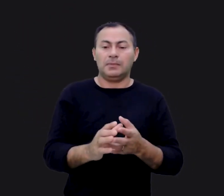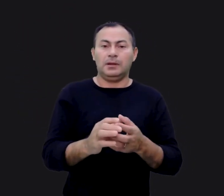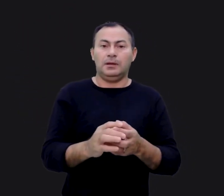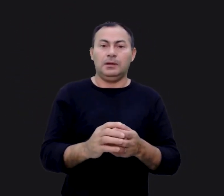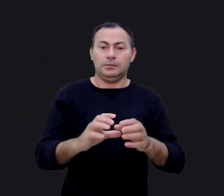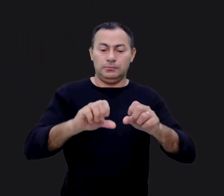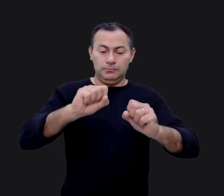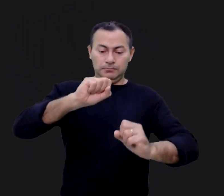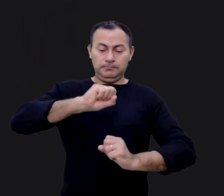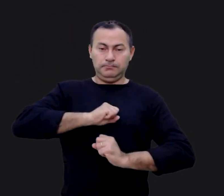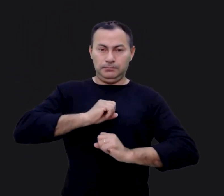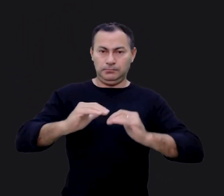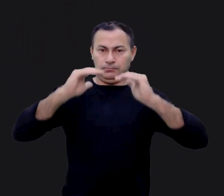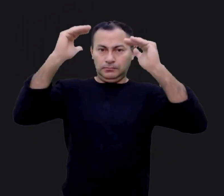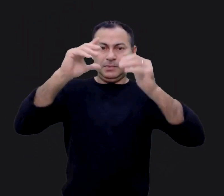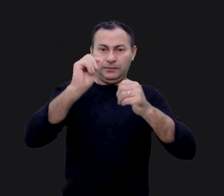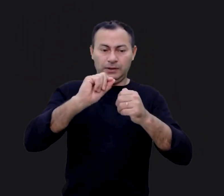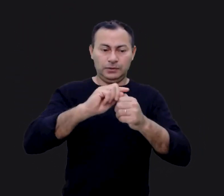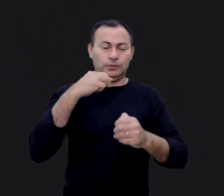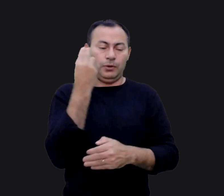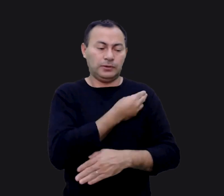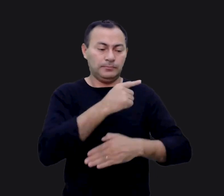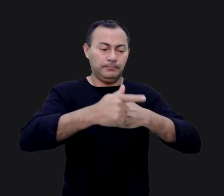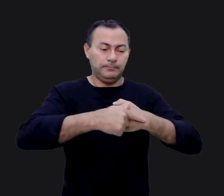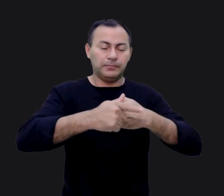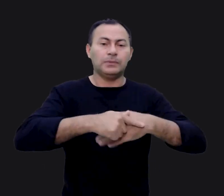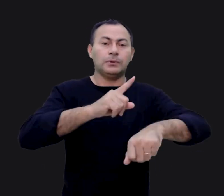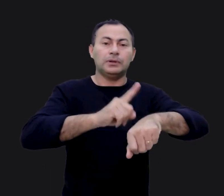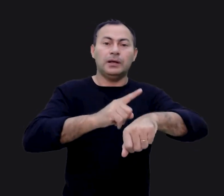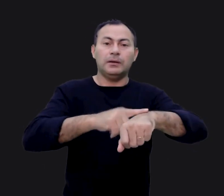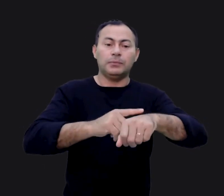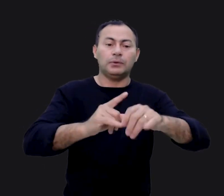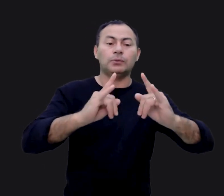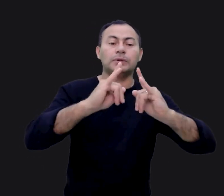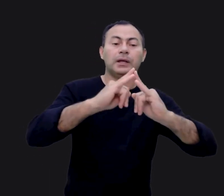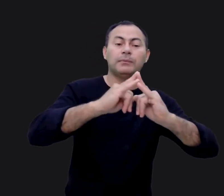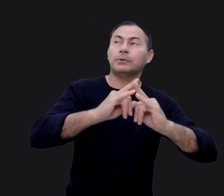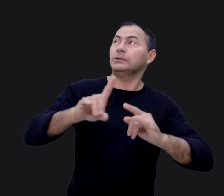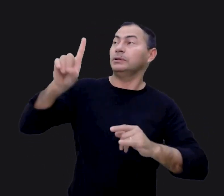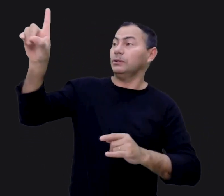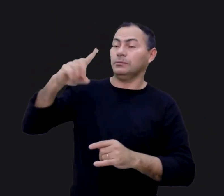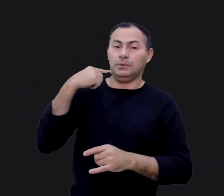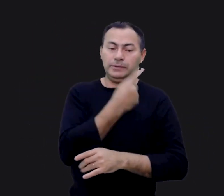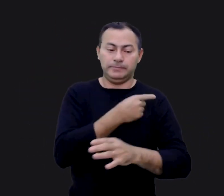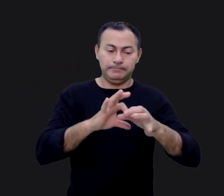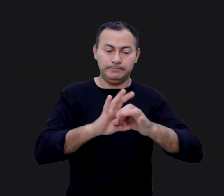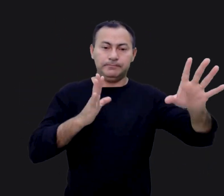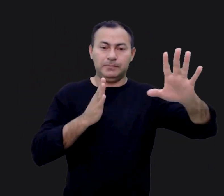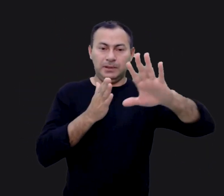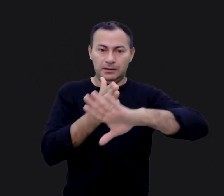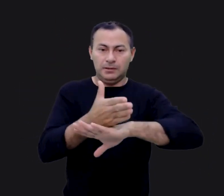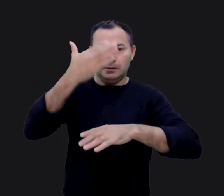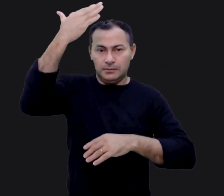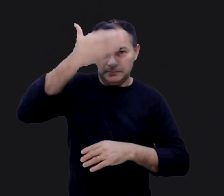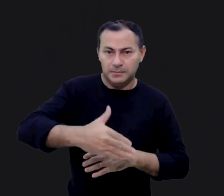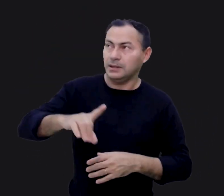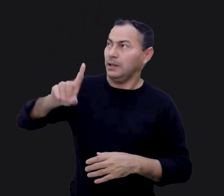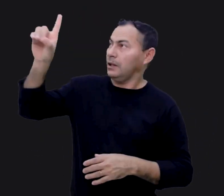este grande sumo sacerdote fez o nosso papel no templo de Deus, nós mesmos estamos livres para entrarmos na presença de